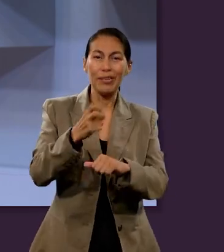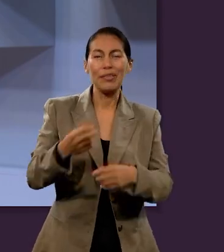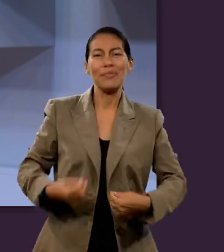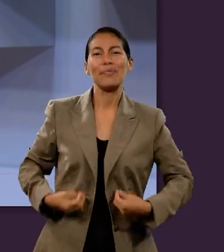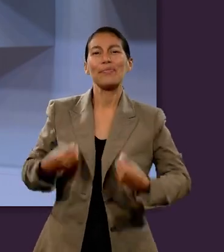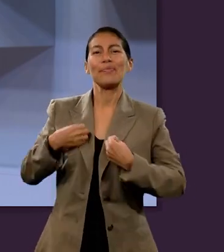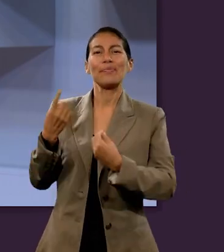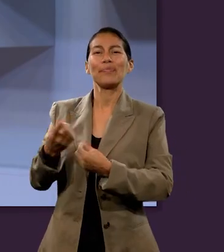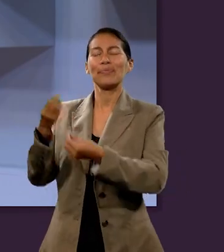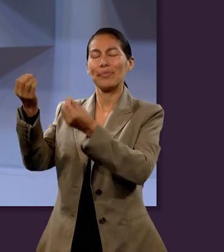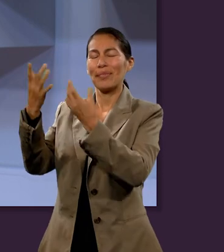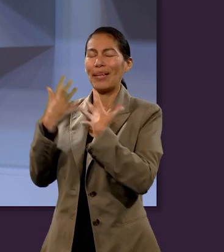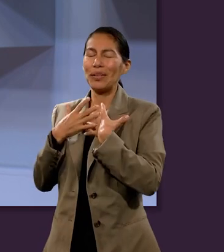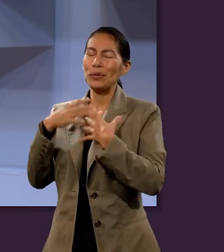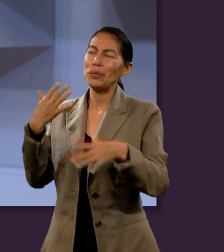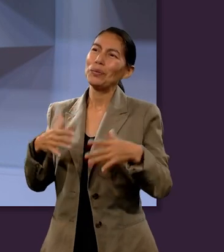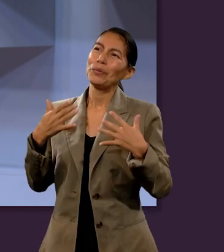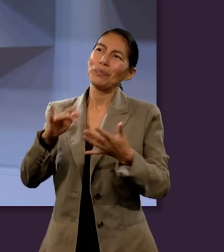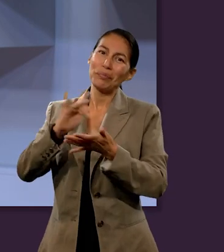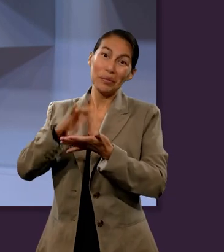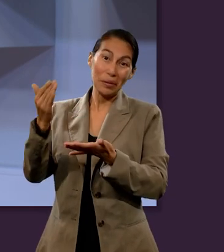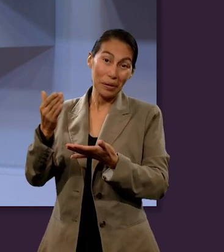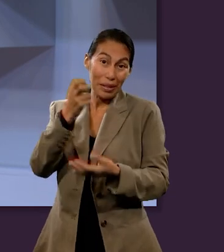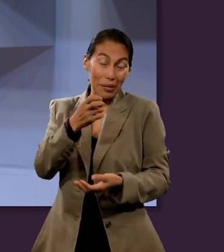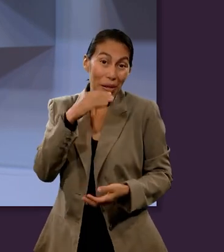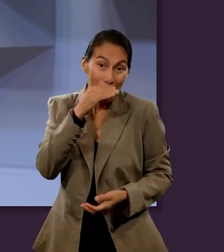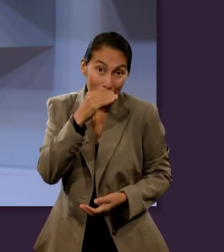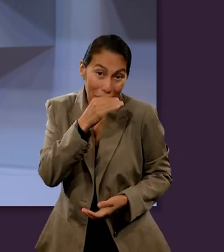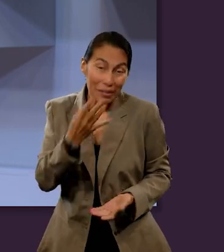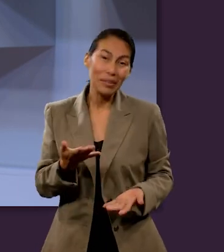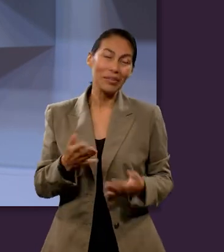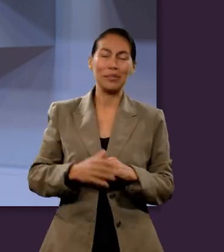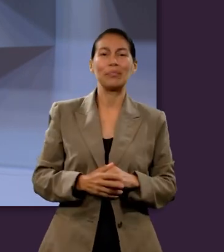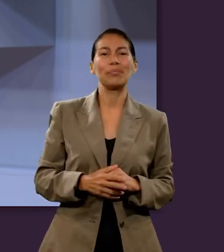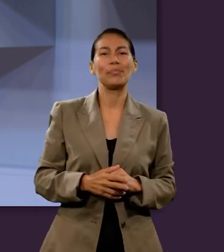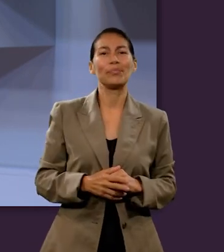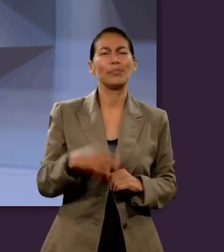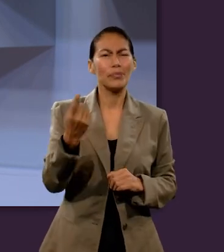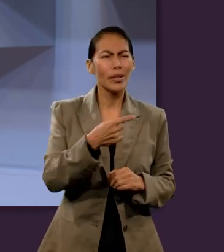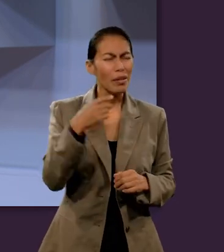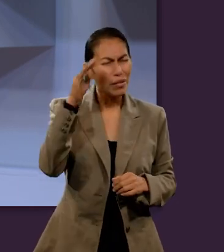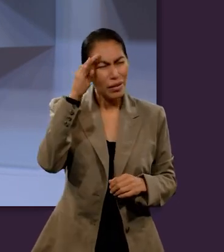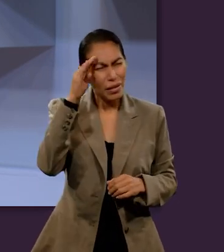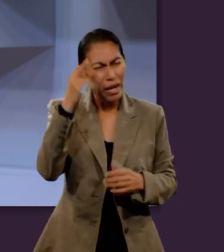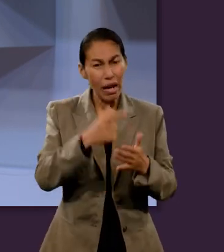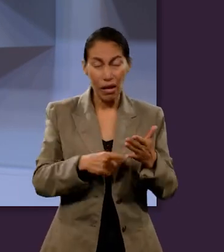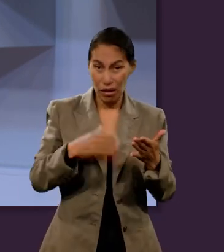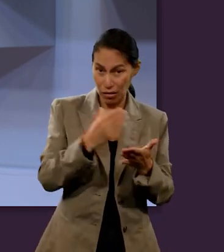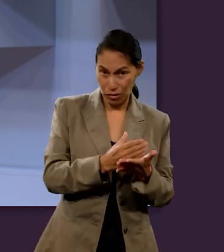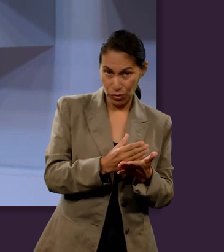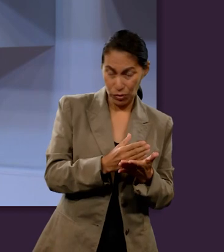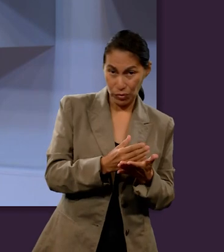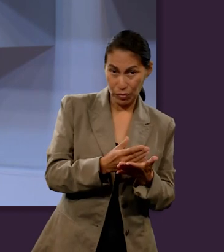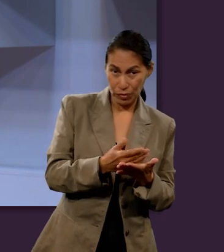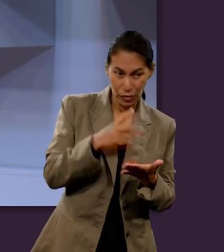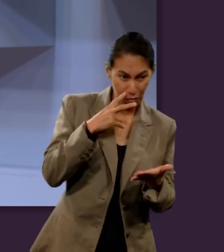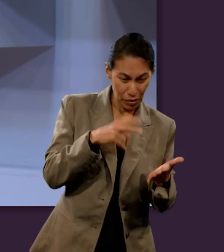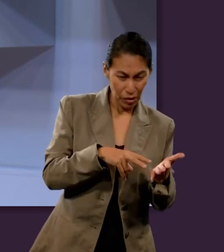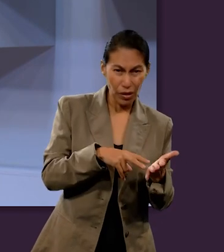todo, considero yo que el quite de la cuestión desde el principio, como analizamos juntos en esta lección, era precisamente